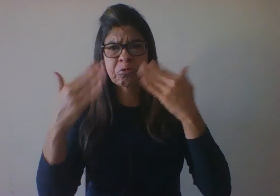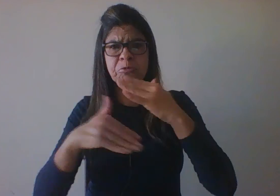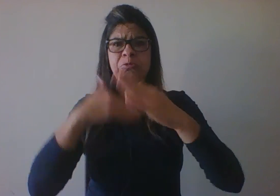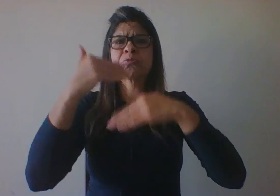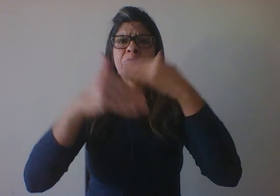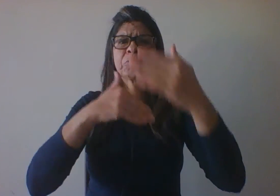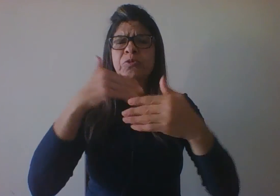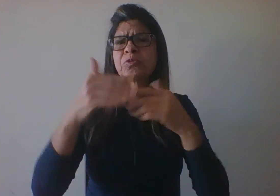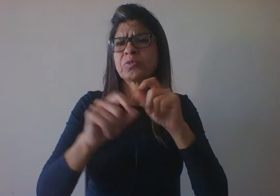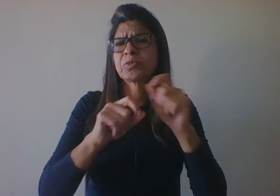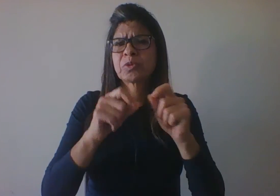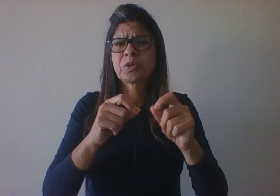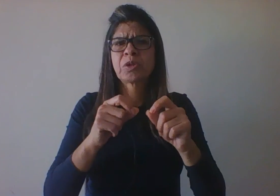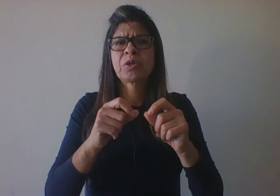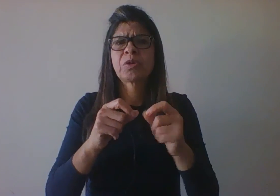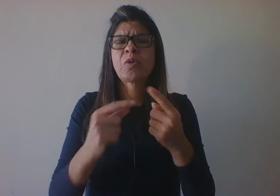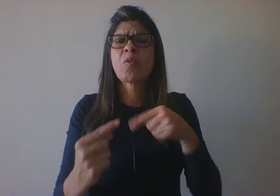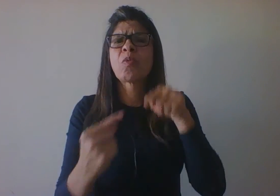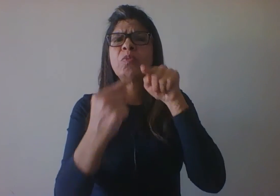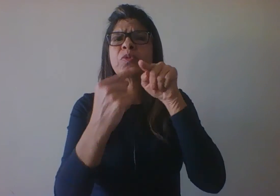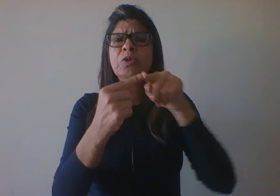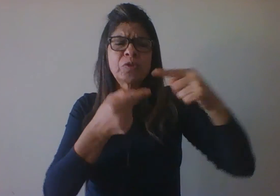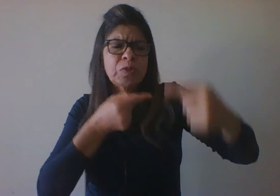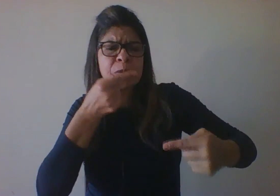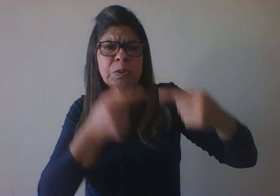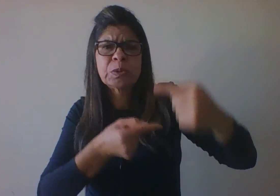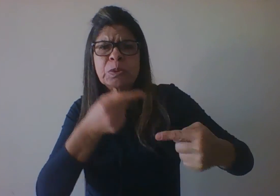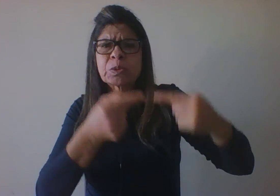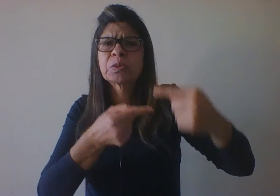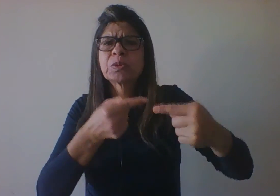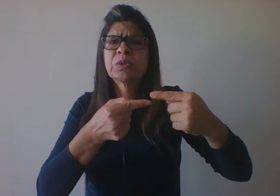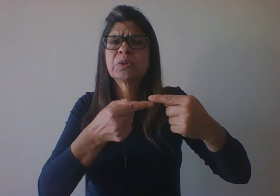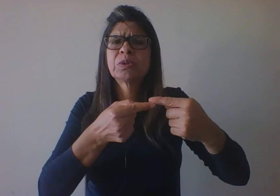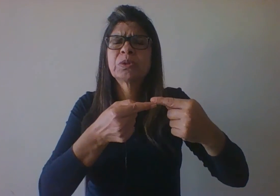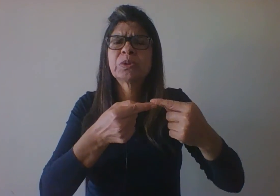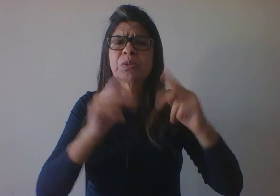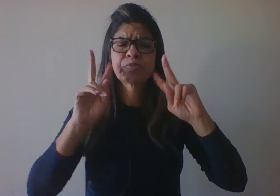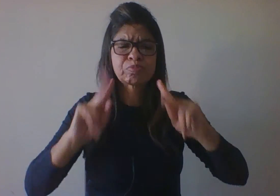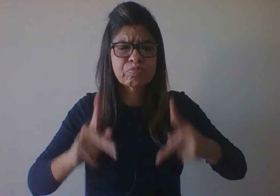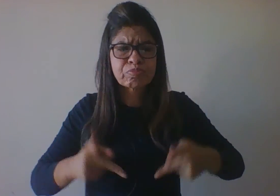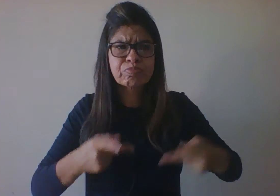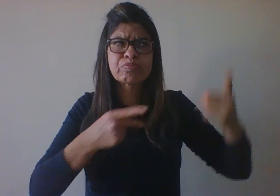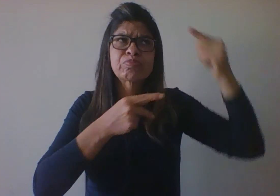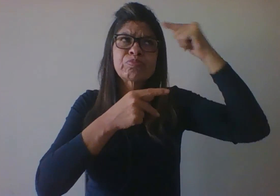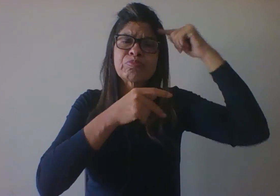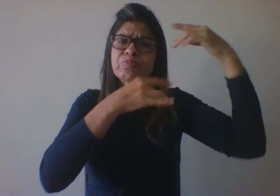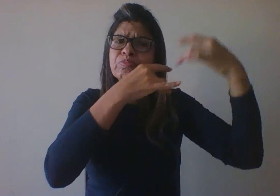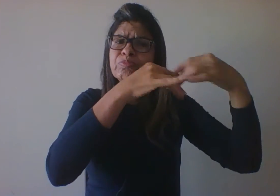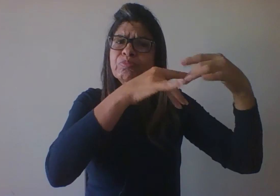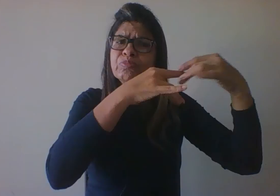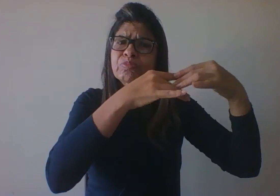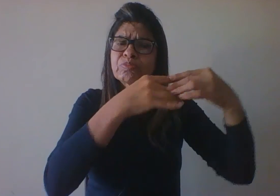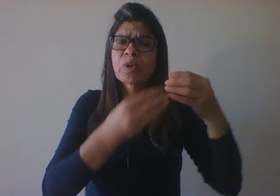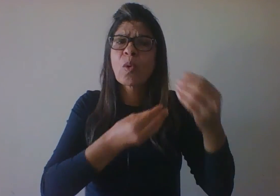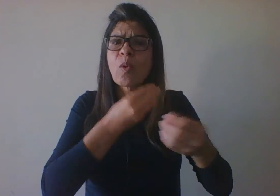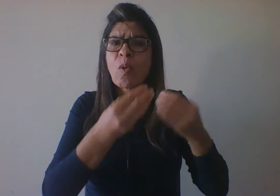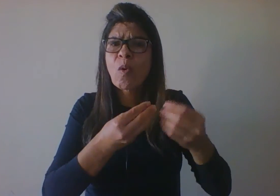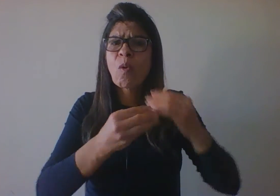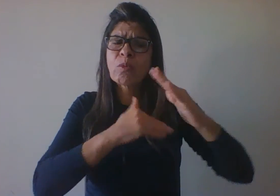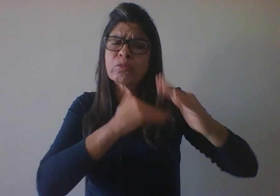os campos norteadores da ação psicopedagógica, a concepção do desenvolvimento, as teorias e